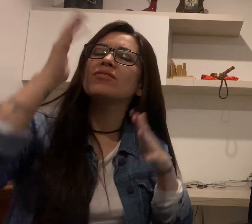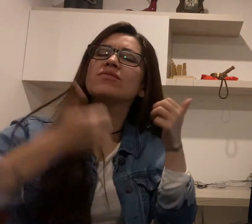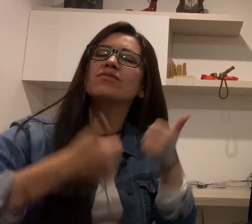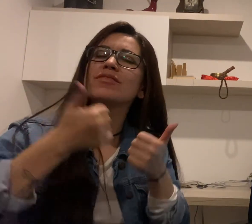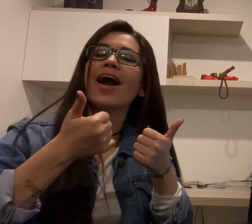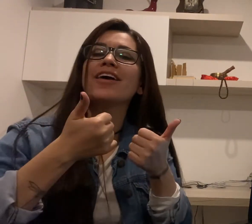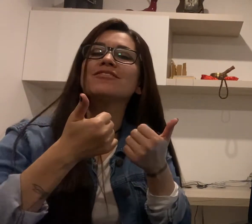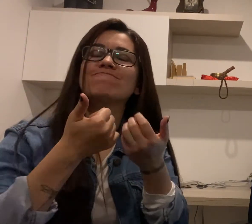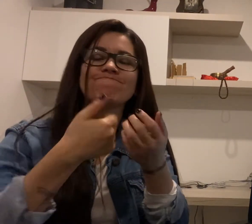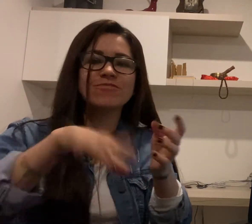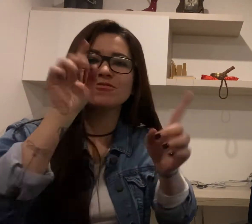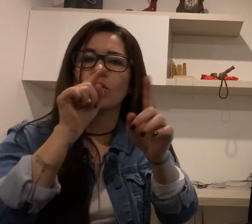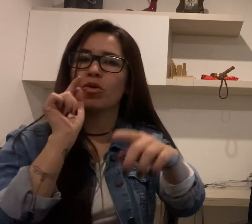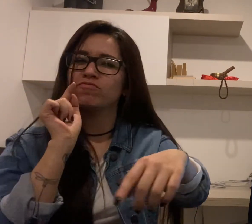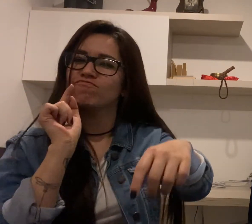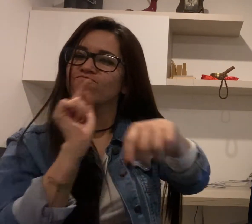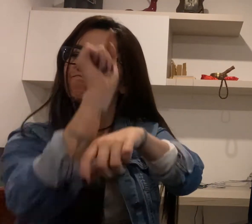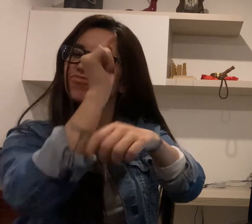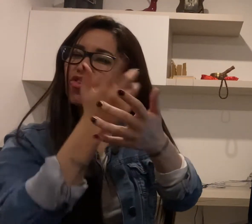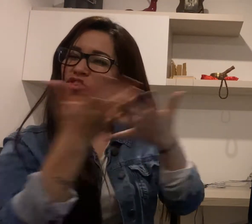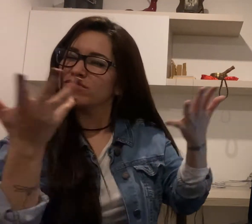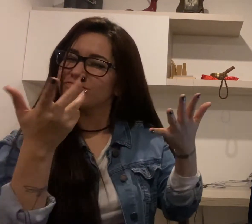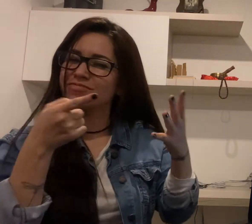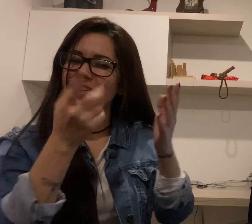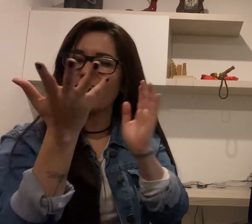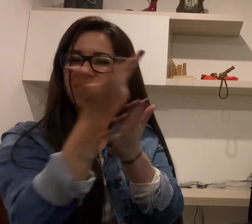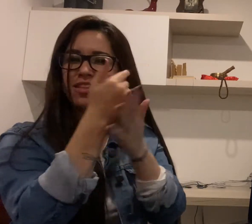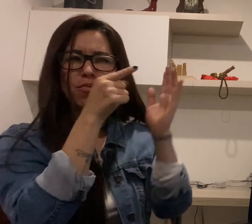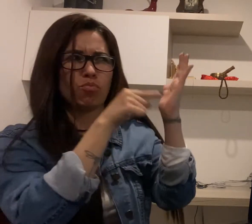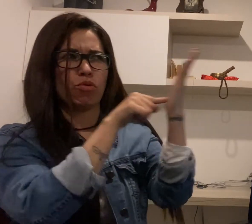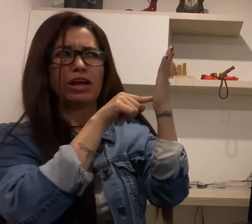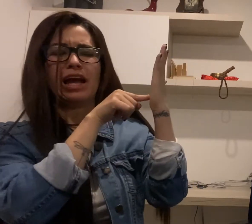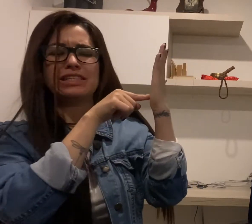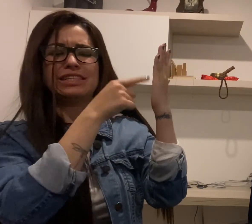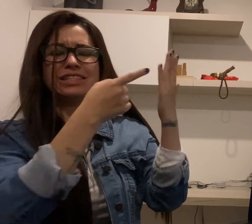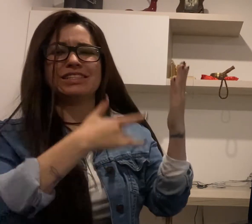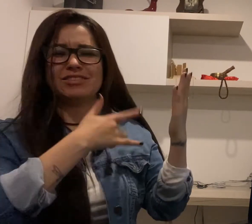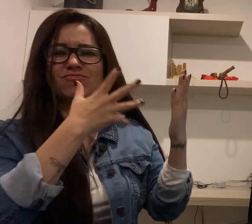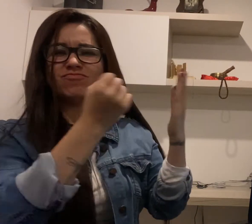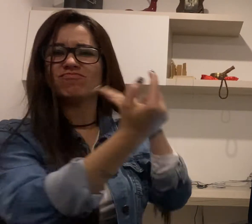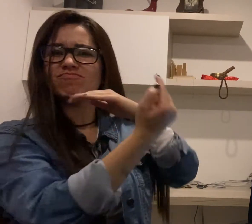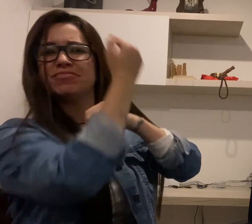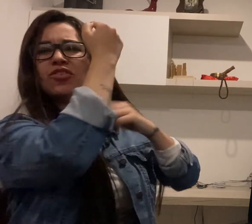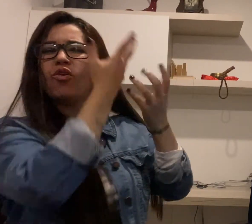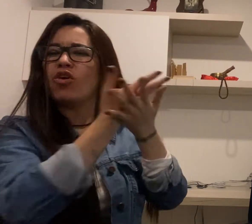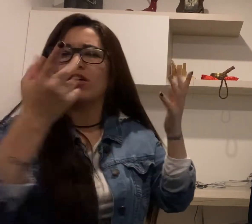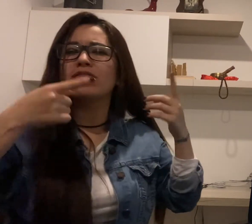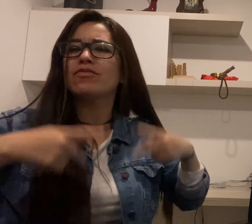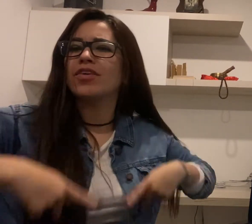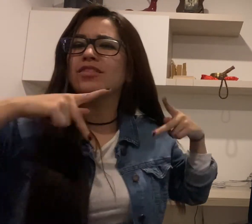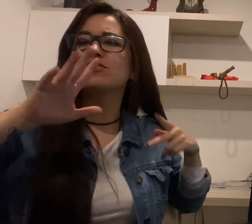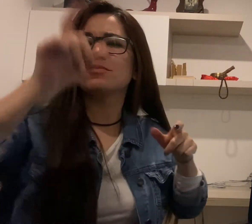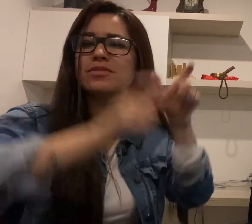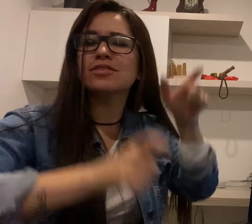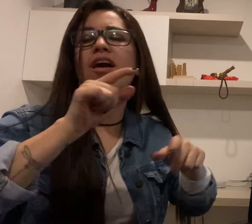En ese sentido, si bien lo que busca con esos elementos de la vida